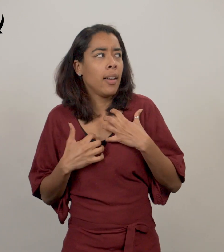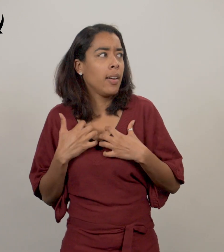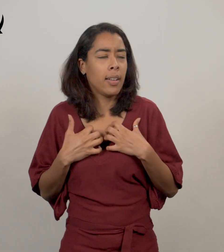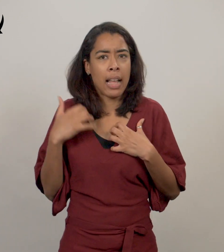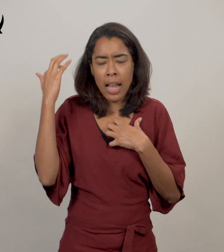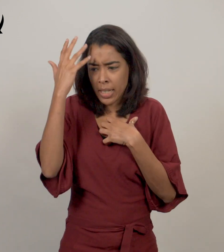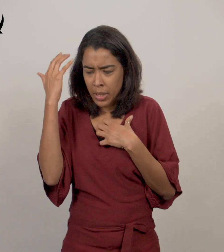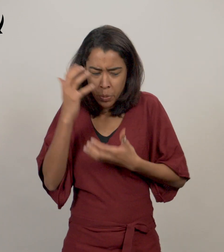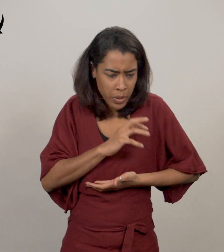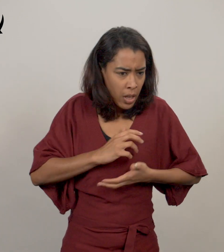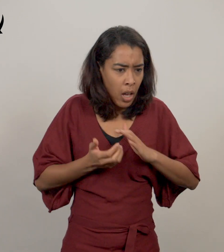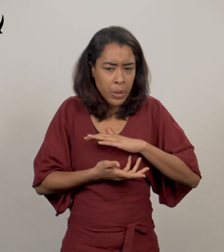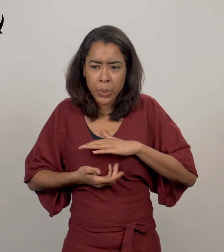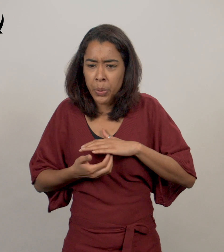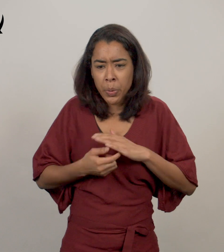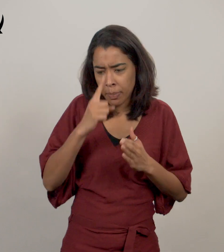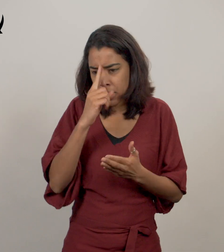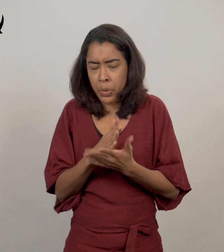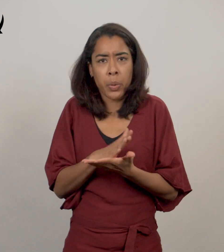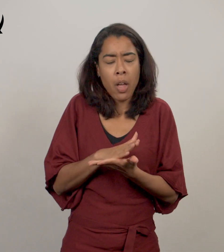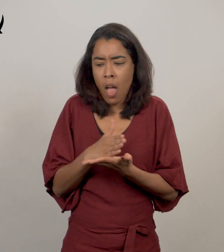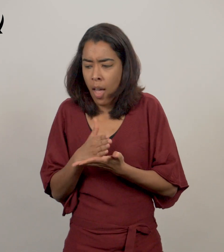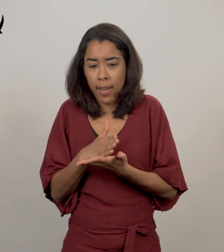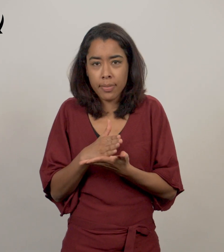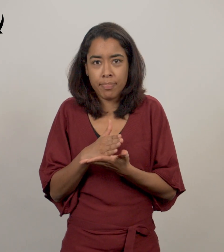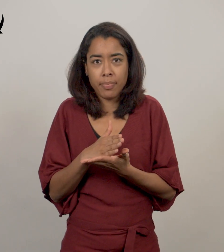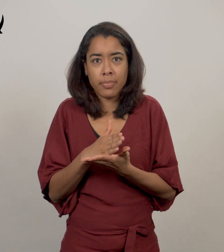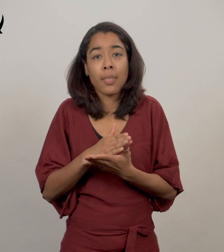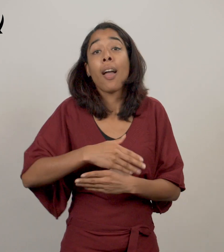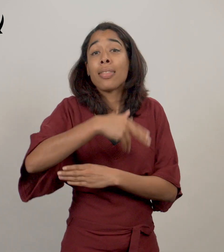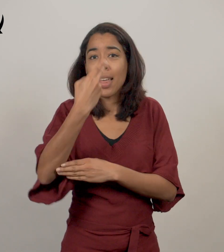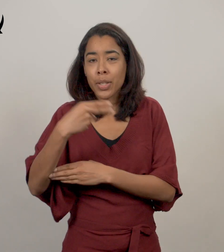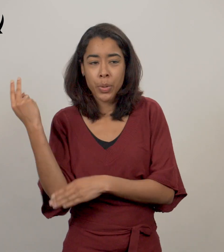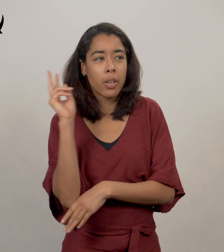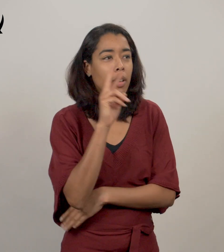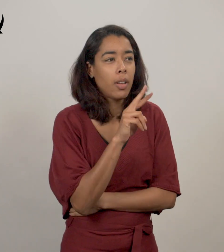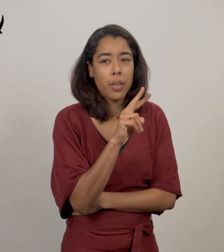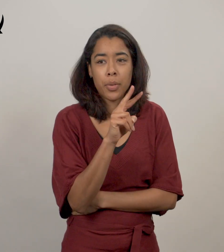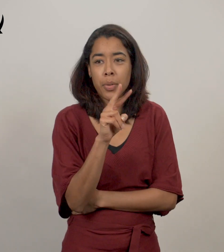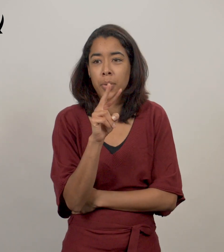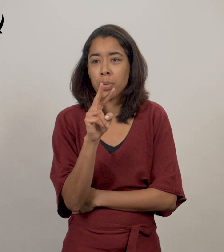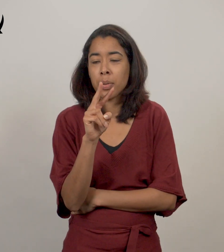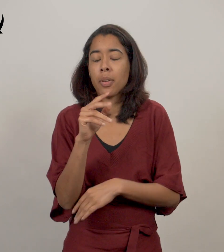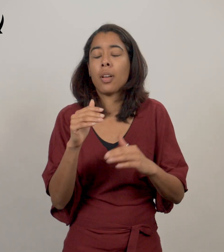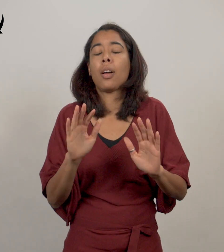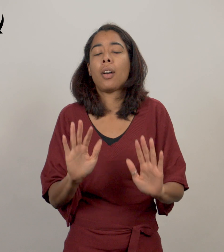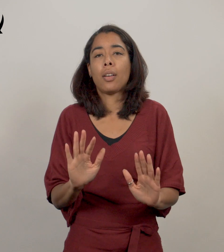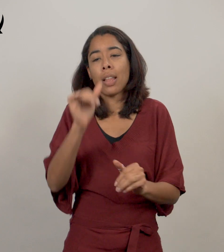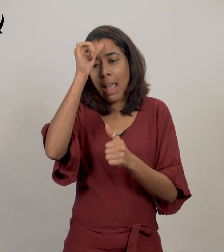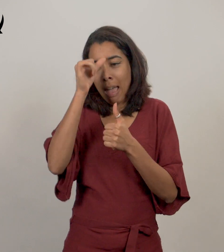inquiétudes viendront bouleverser vos certitudes, Regardez la nature, arrêtez-vous et rappelez-vous que Dieu porte